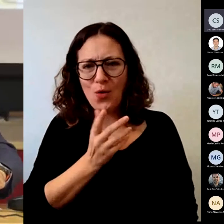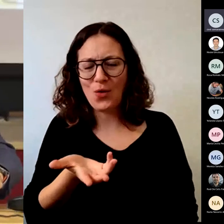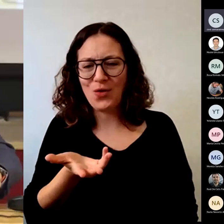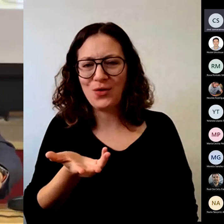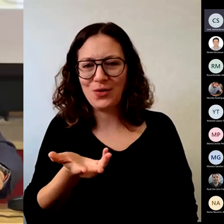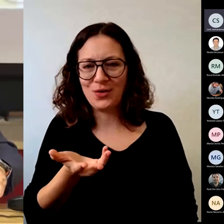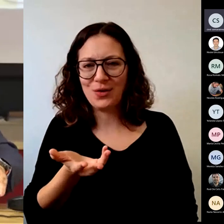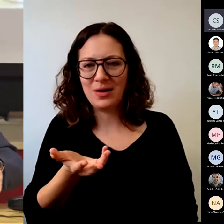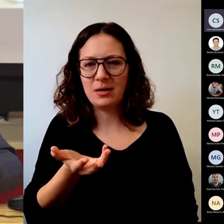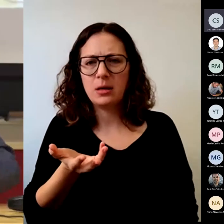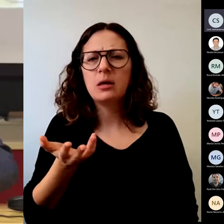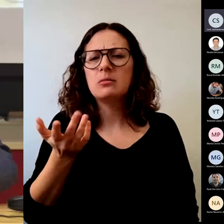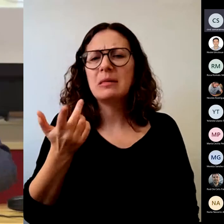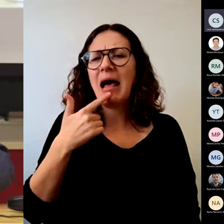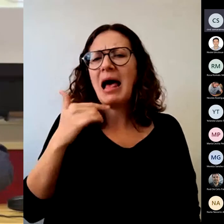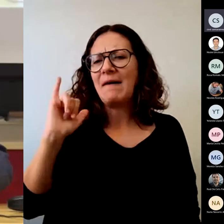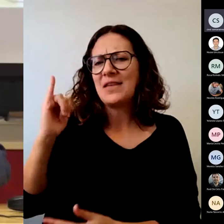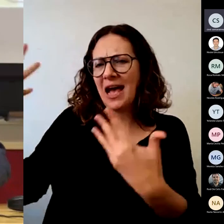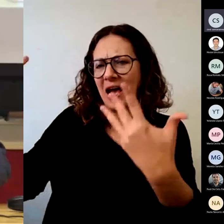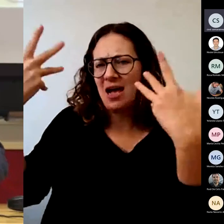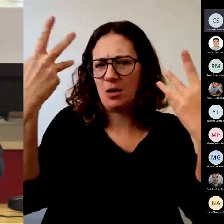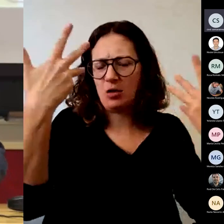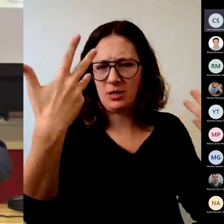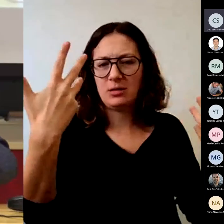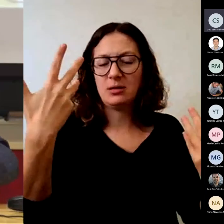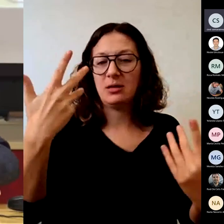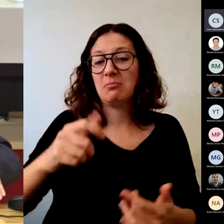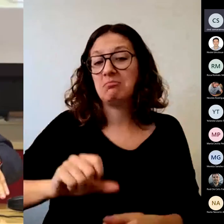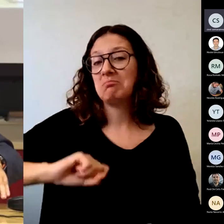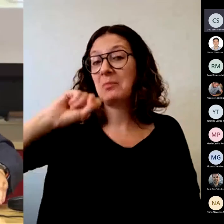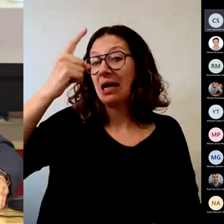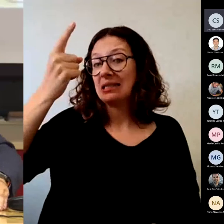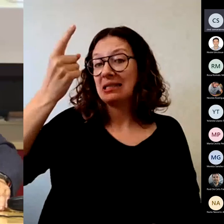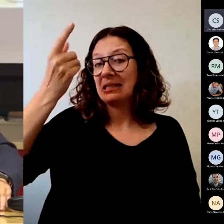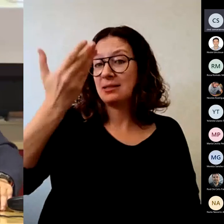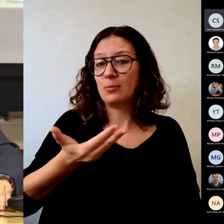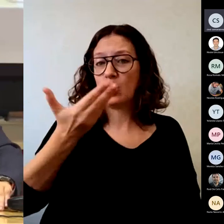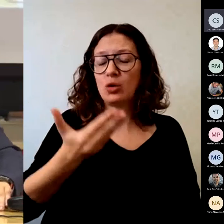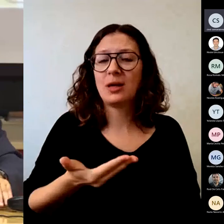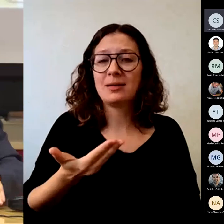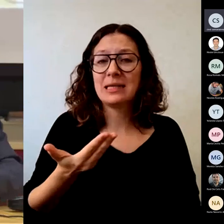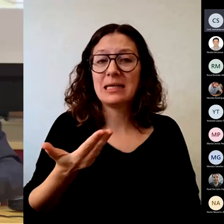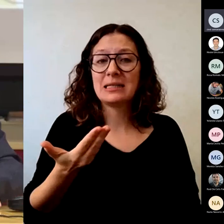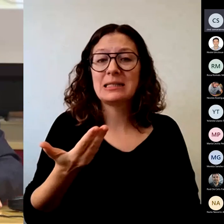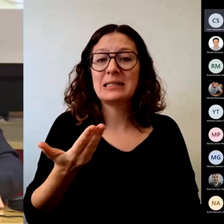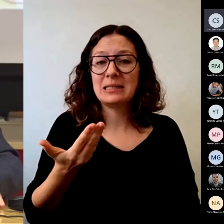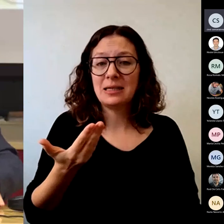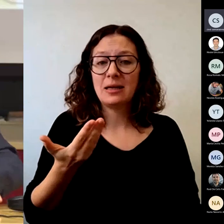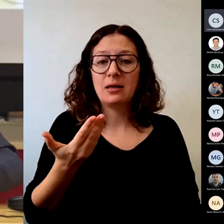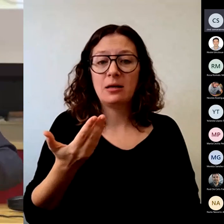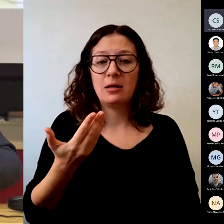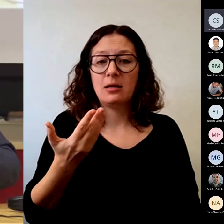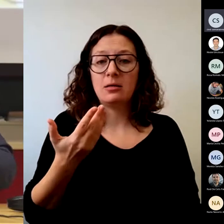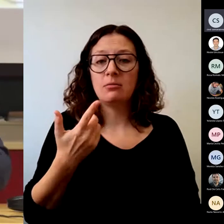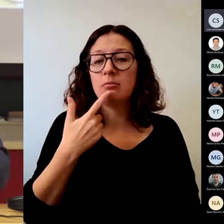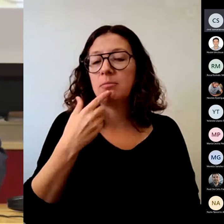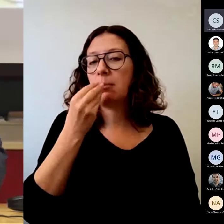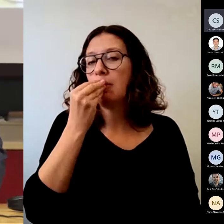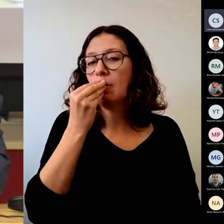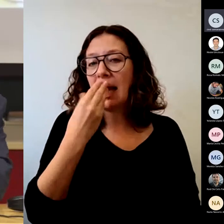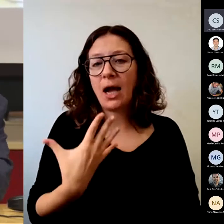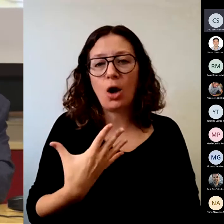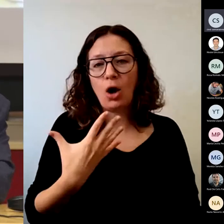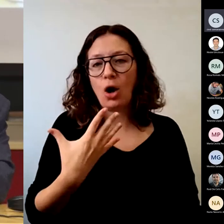recomendaciones. Principalmente, la más importante es que era más fácil pasar rápidamente a una evaluación continua